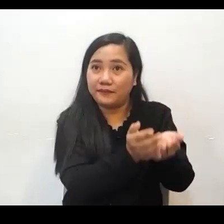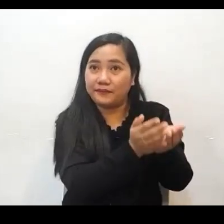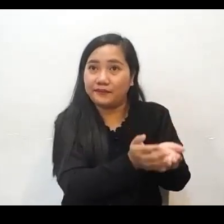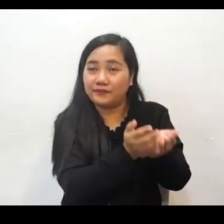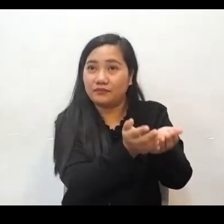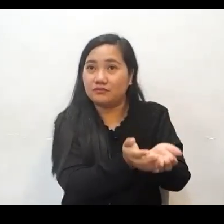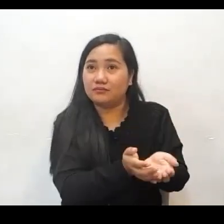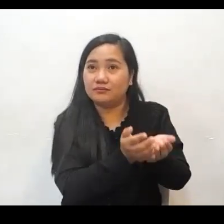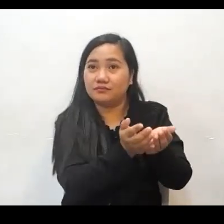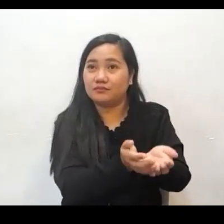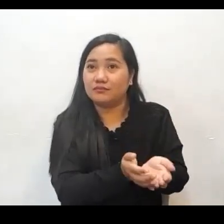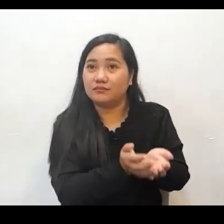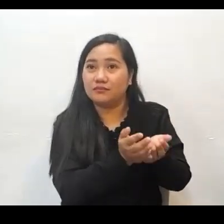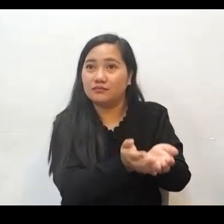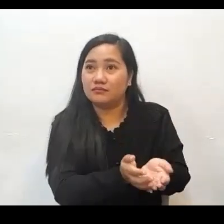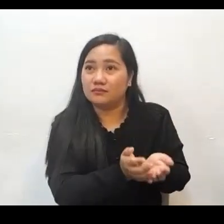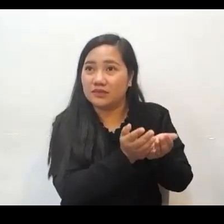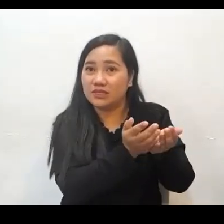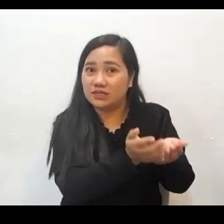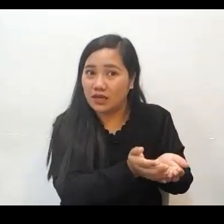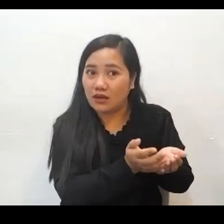Kaya nasa ibabaw ng dagat.